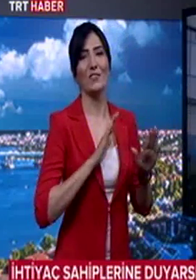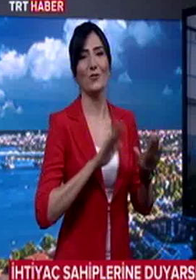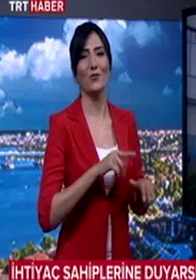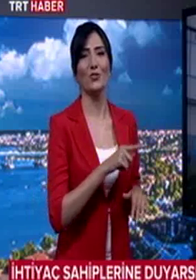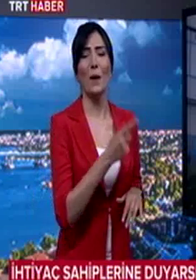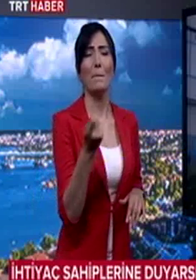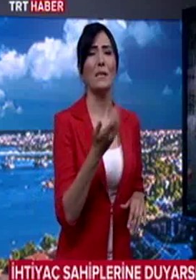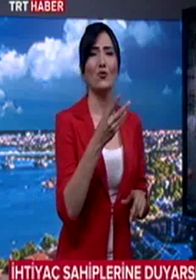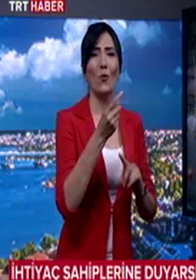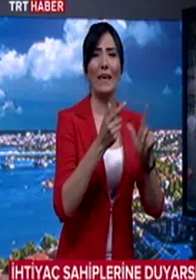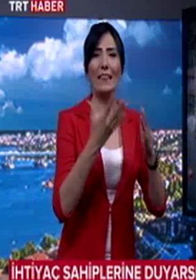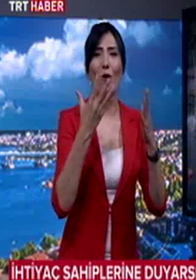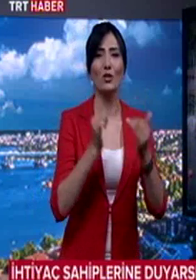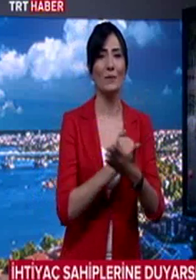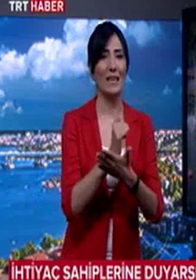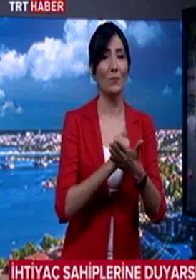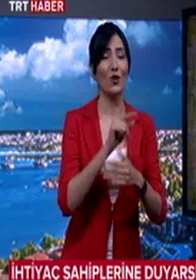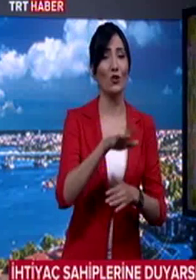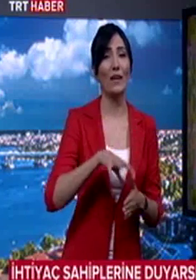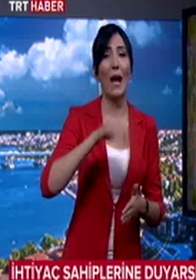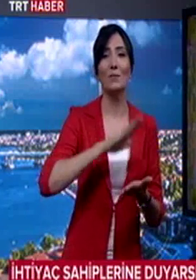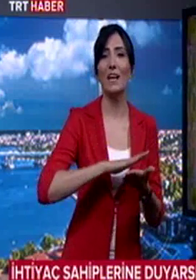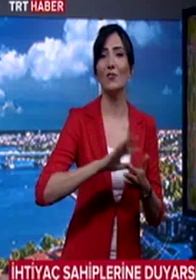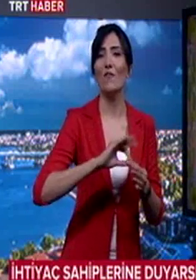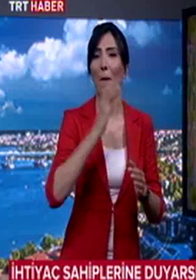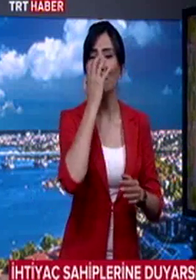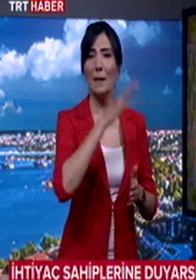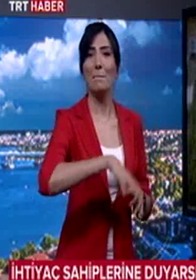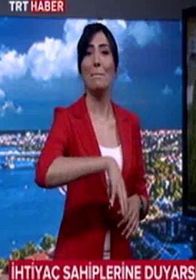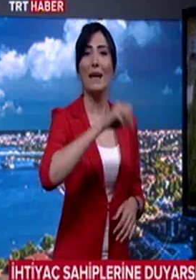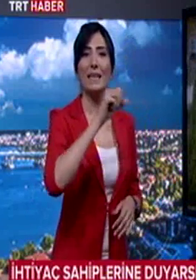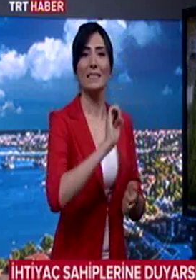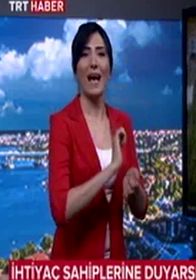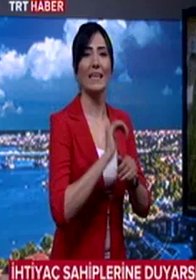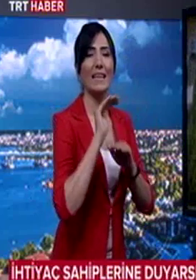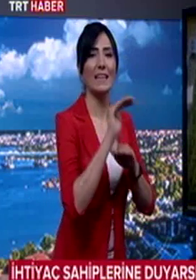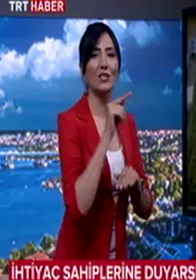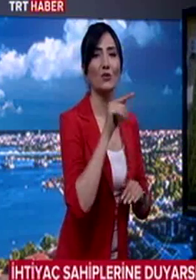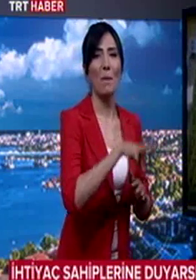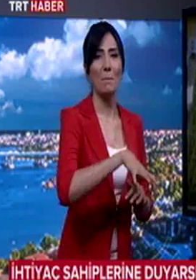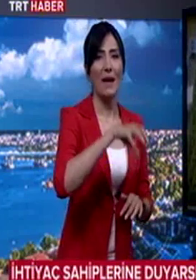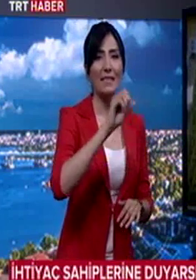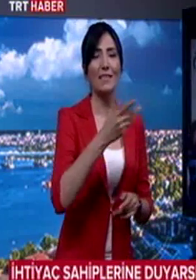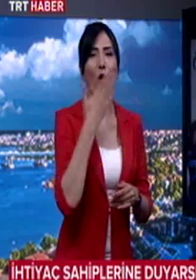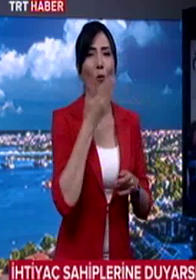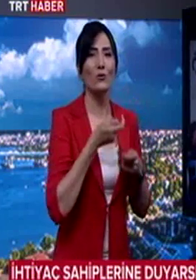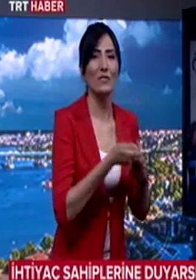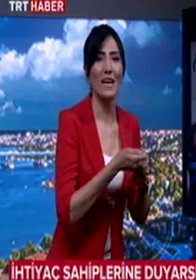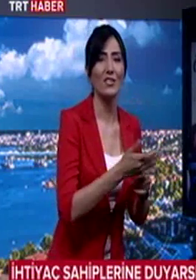Birçok ilde olduğu gibi Trabzon'da da rehabilitasyon ve bakım merkezleri, aile danışma merkezleri, kreşler, huzur evleri,